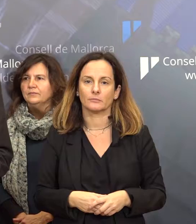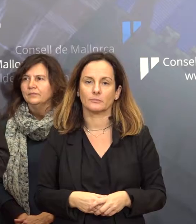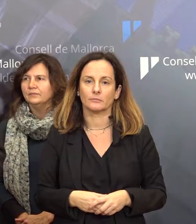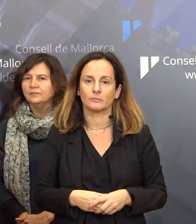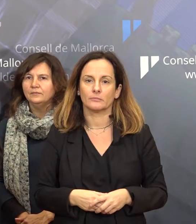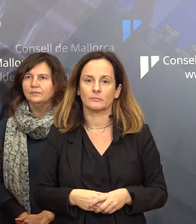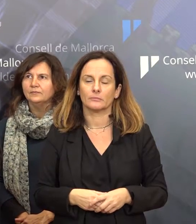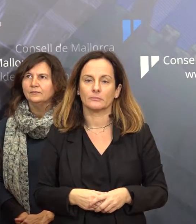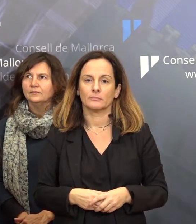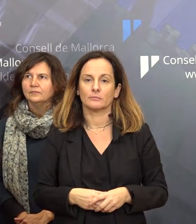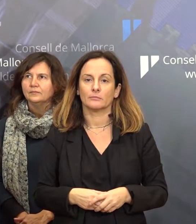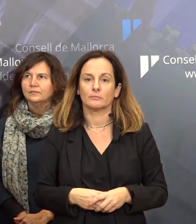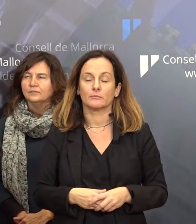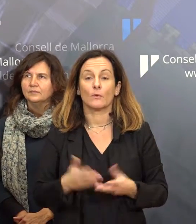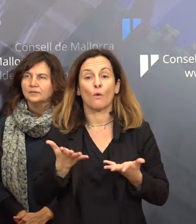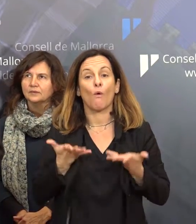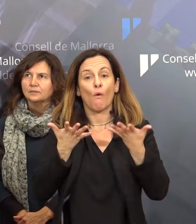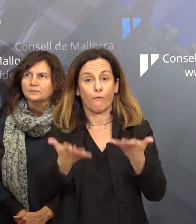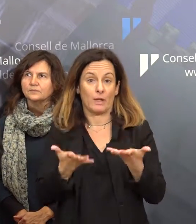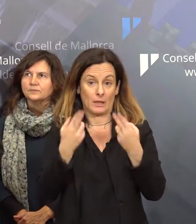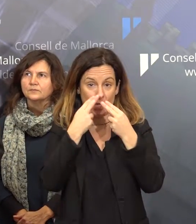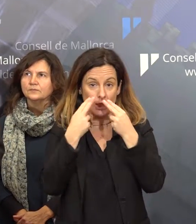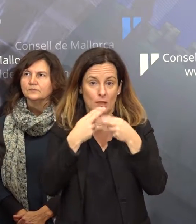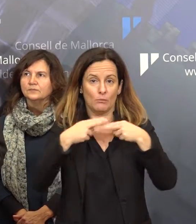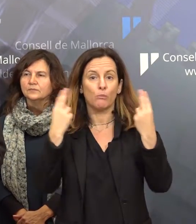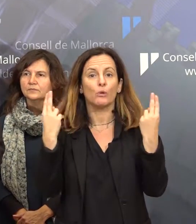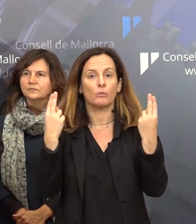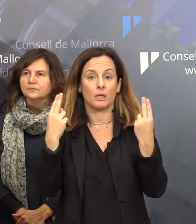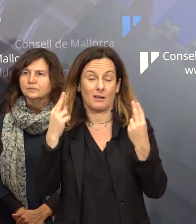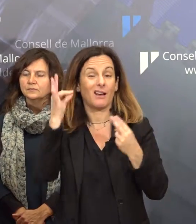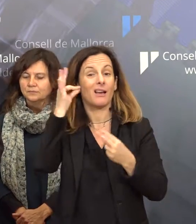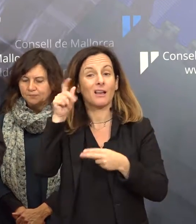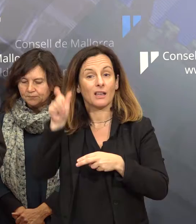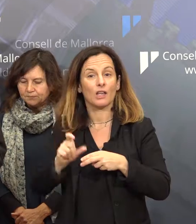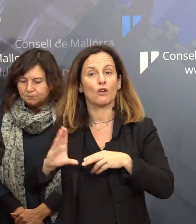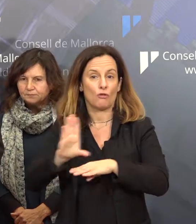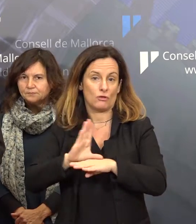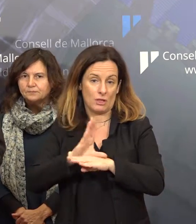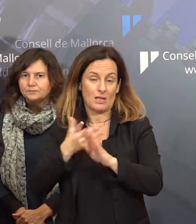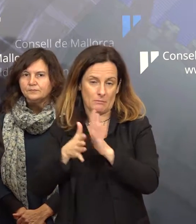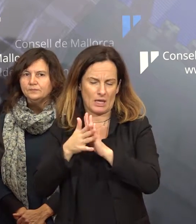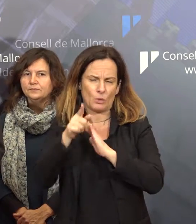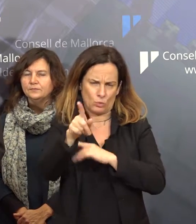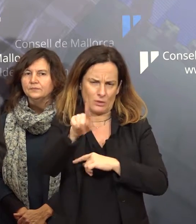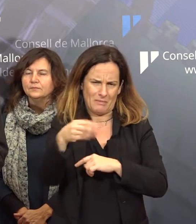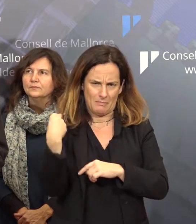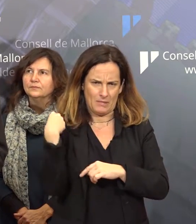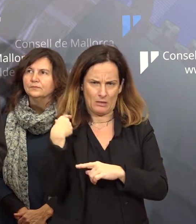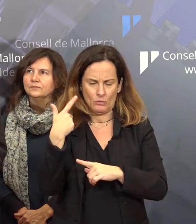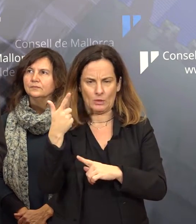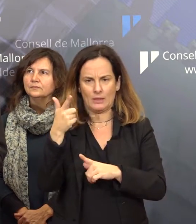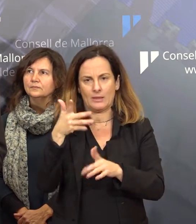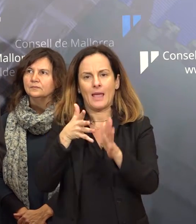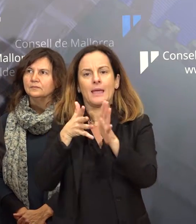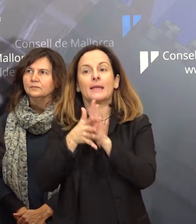l'espontatgement que fem en aquesta oferta pública com ve de la consellera i un poc en resposta a la que comentaves és que sobretot hem